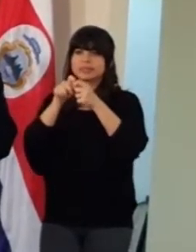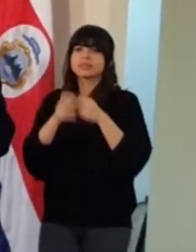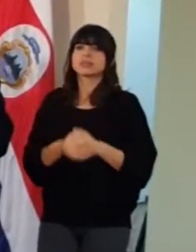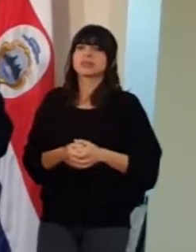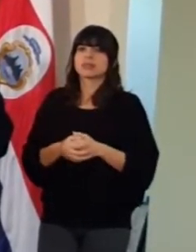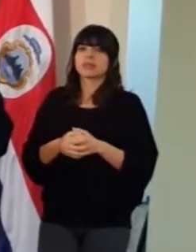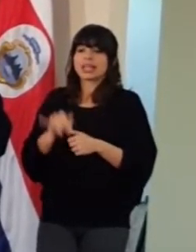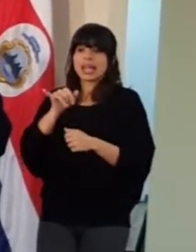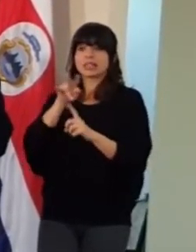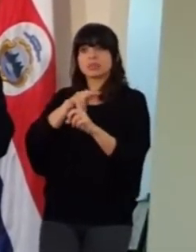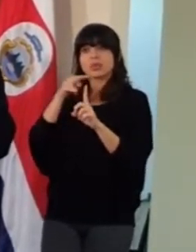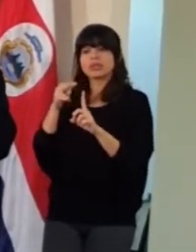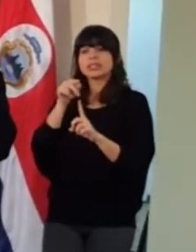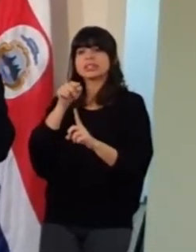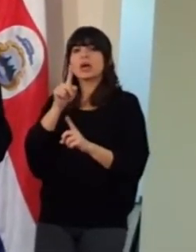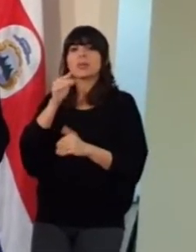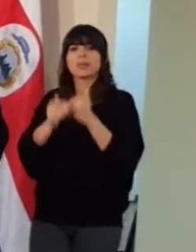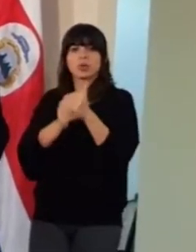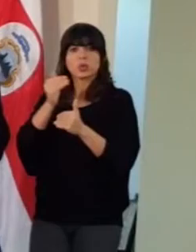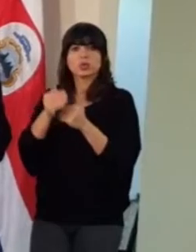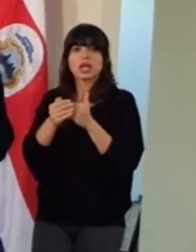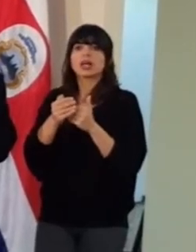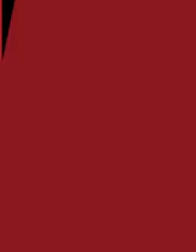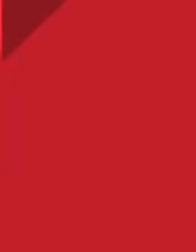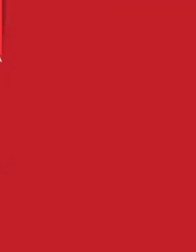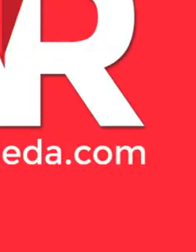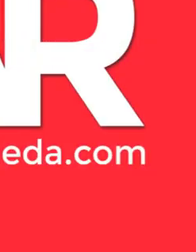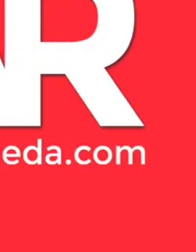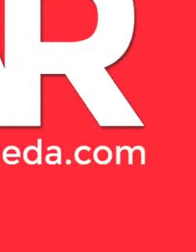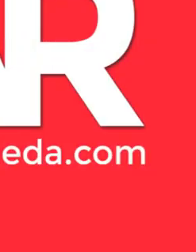y desde ese punto de vista, un proceso que nos da una muchísima mayor seguridad crítica.